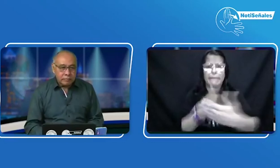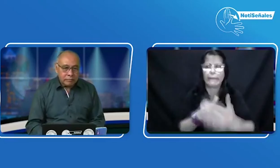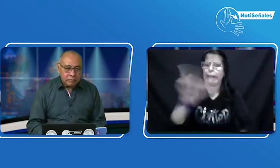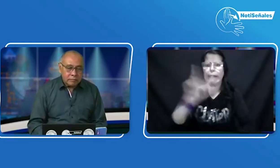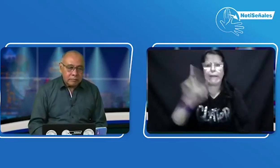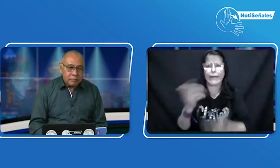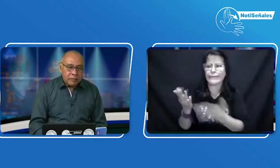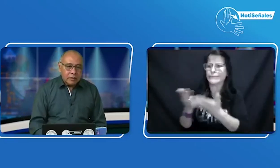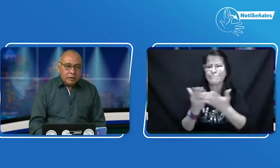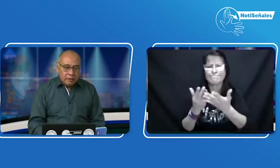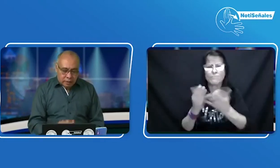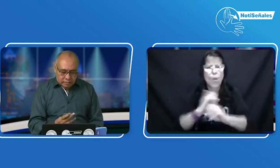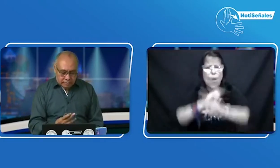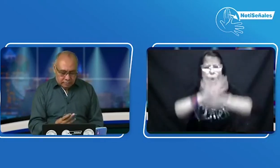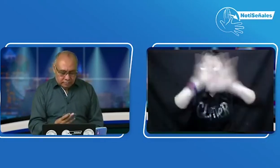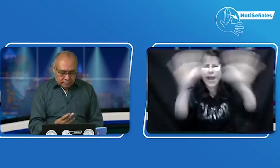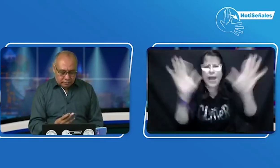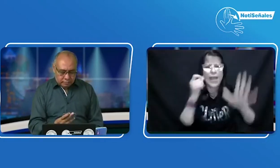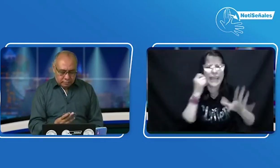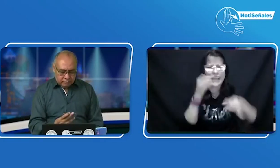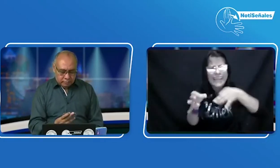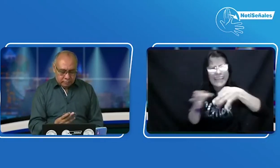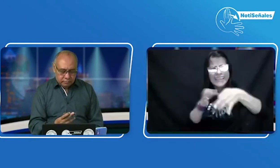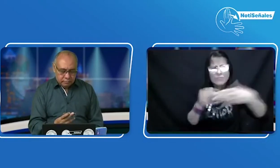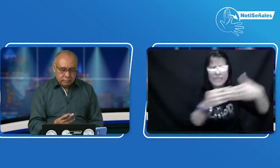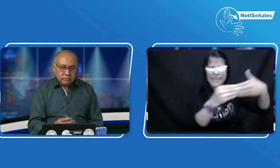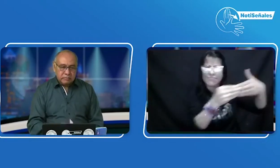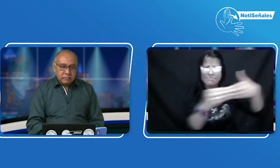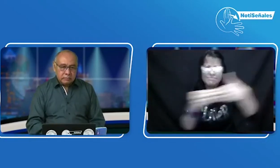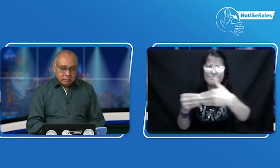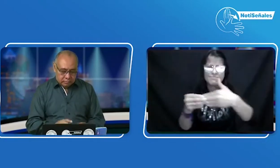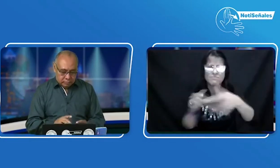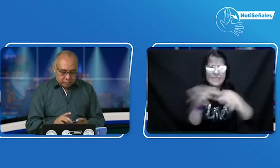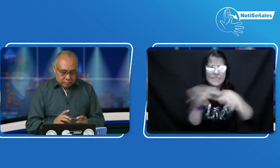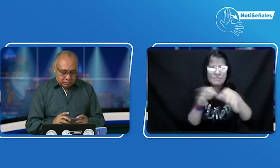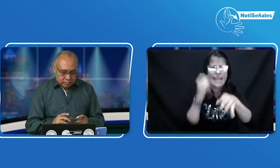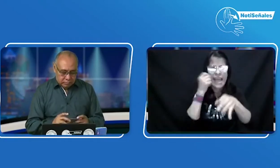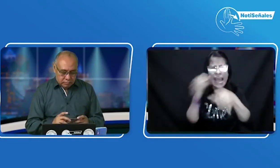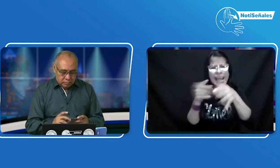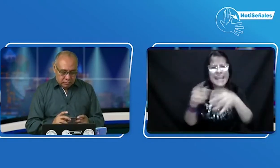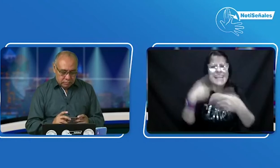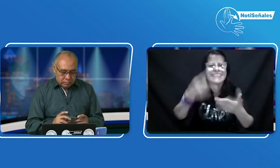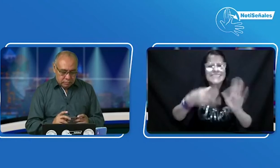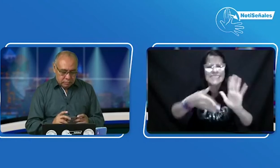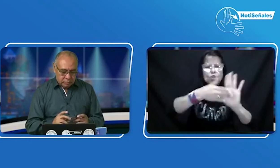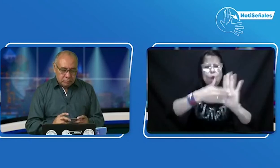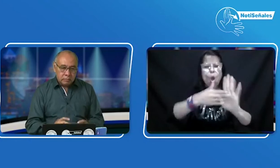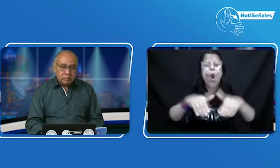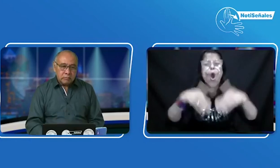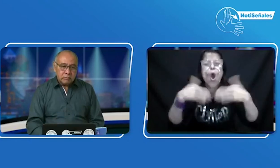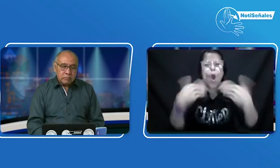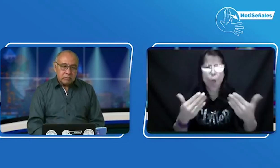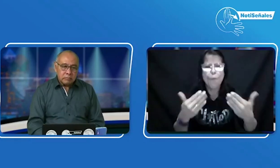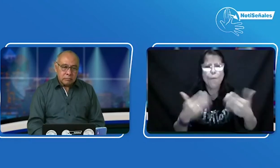2024. Vamos a continuar, la accesibilidad debe darse completa y como Henry ha explicado,